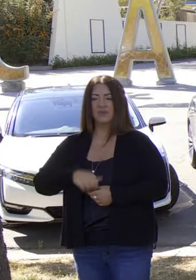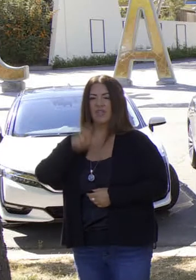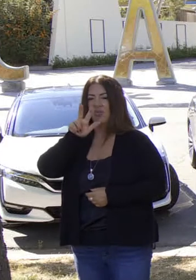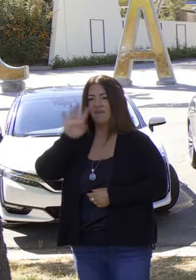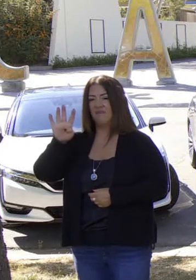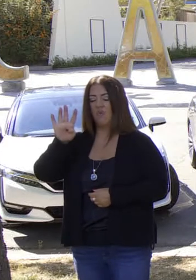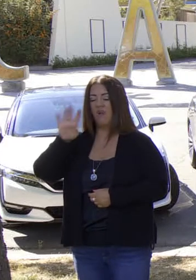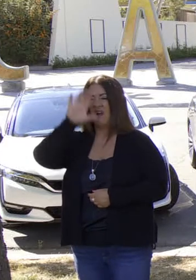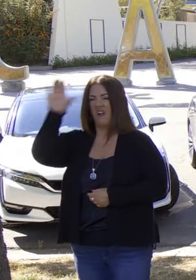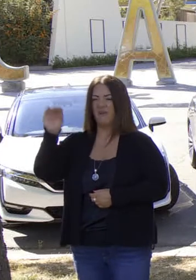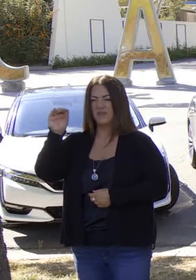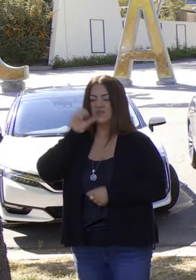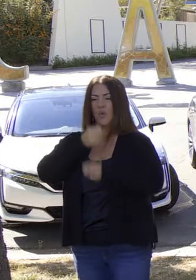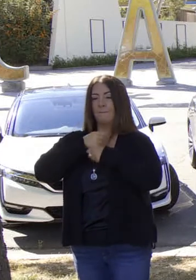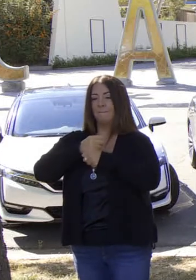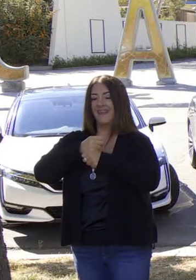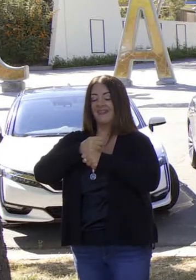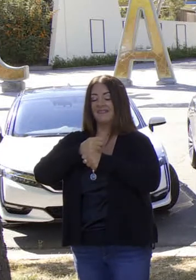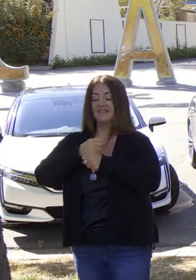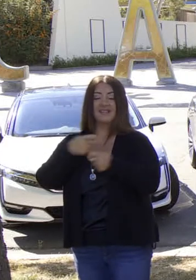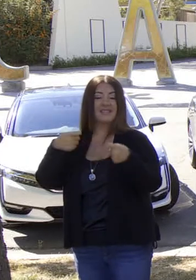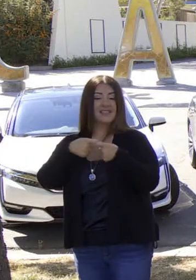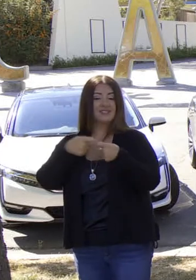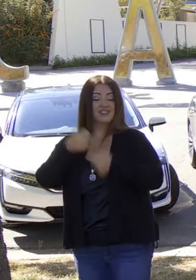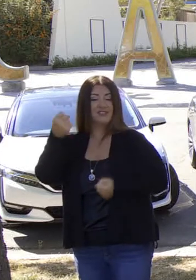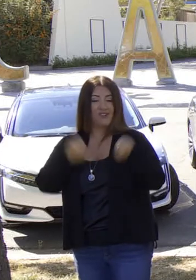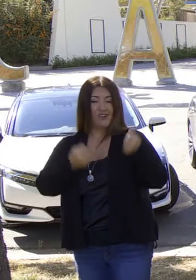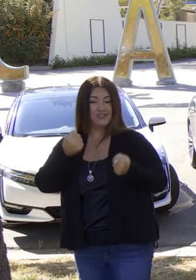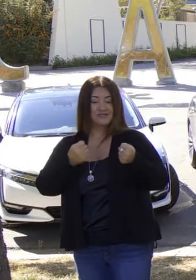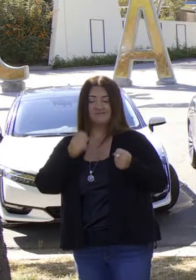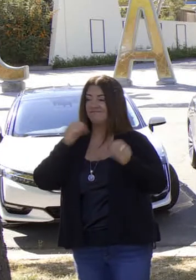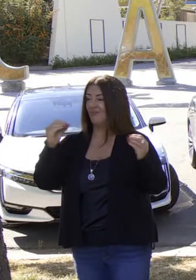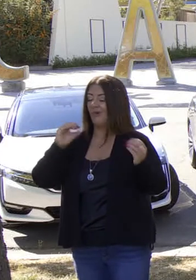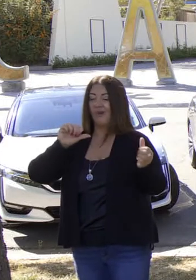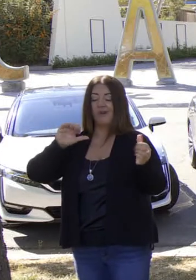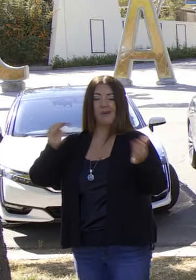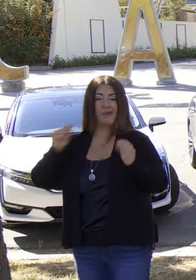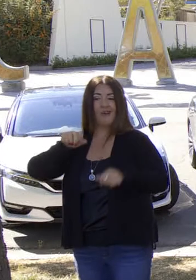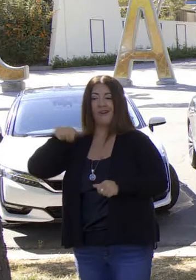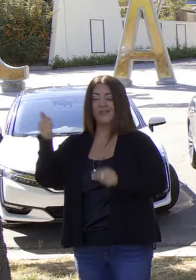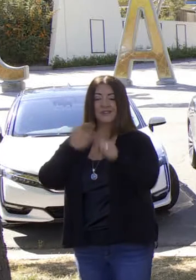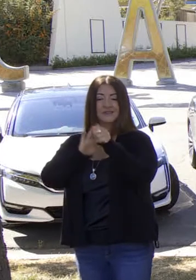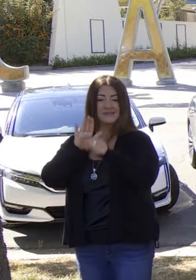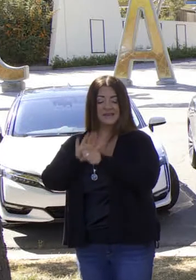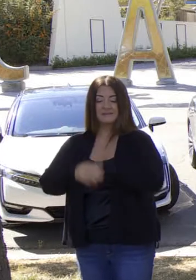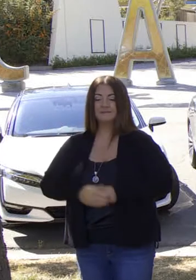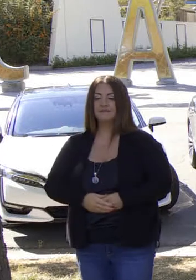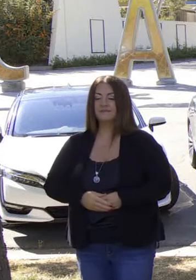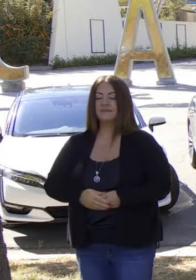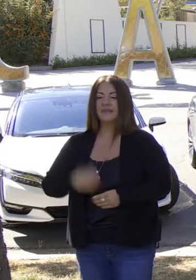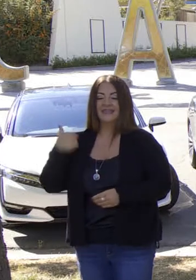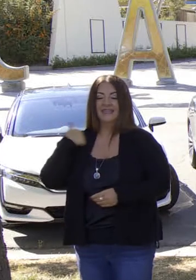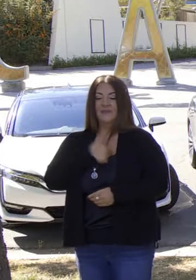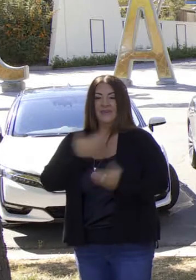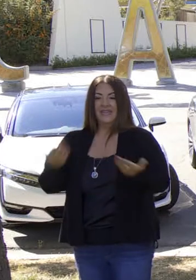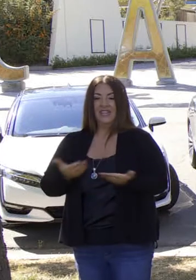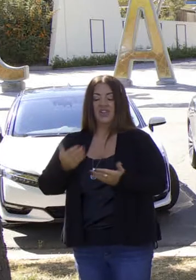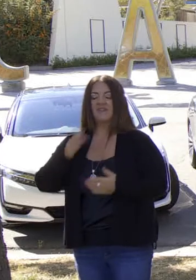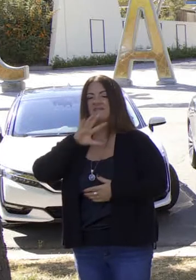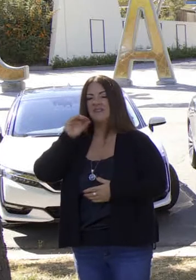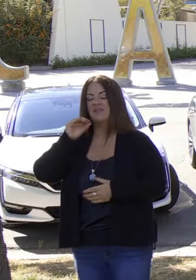34 fabricantes de vehículos eléctricos. Ningún estado en Estados Unidos se acerca.